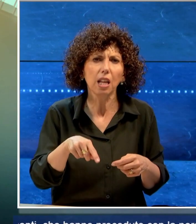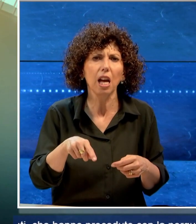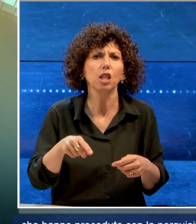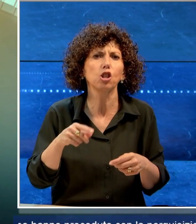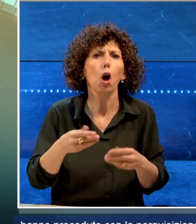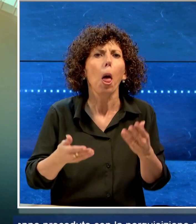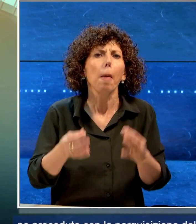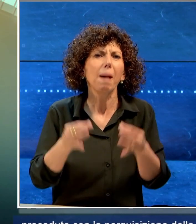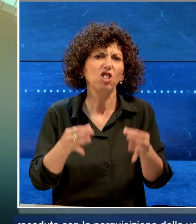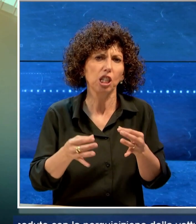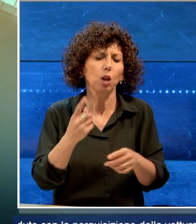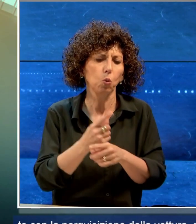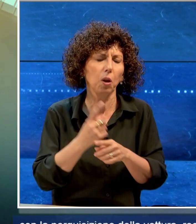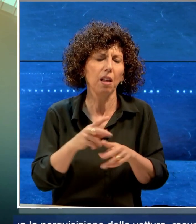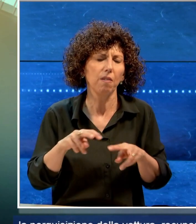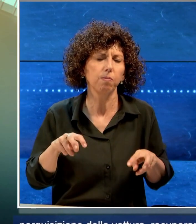vaglio della magistratura.